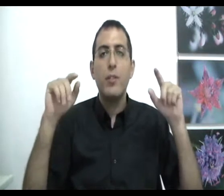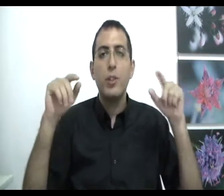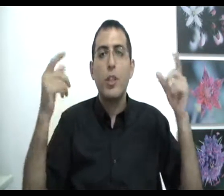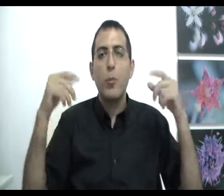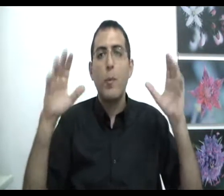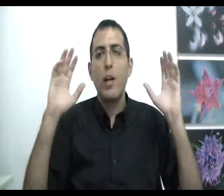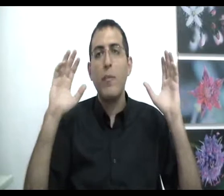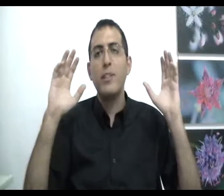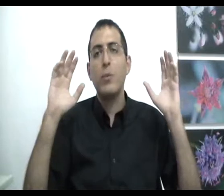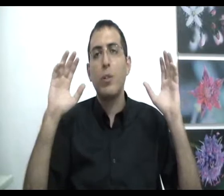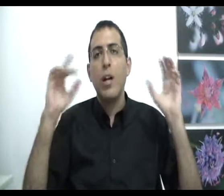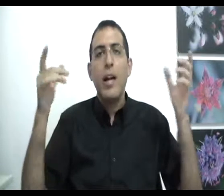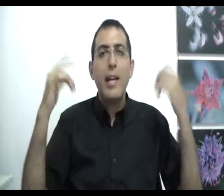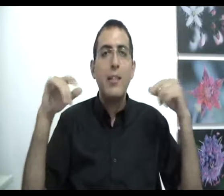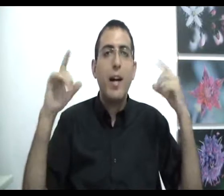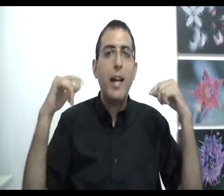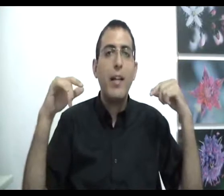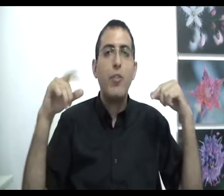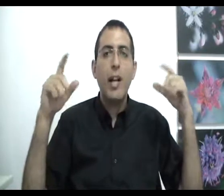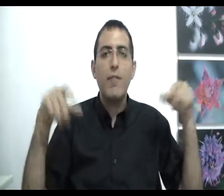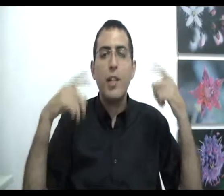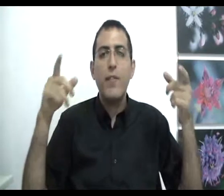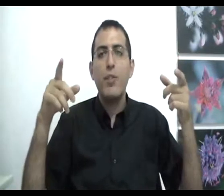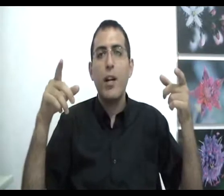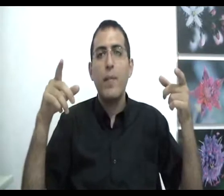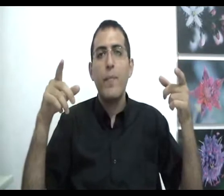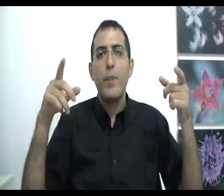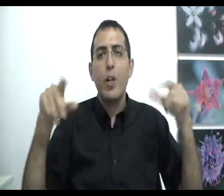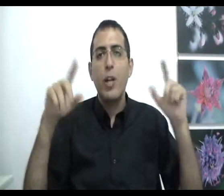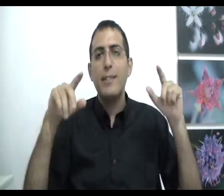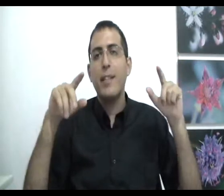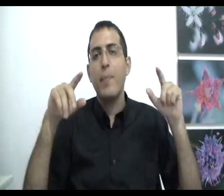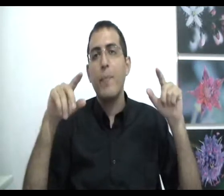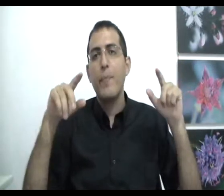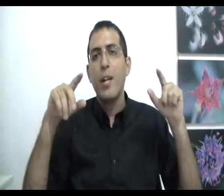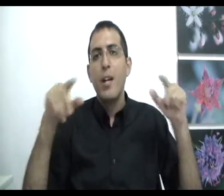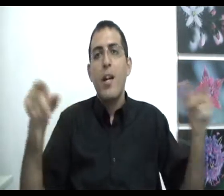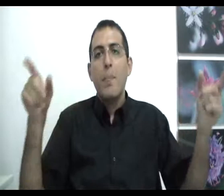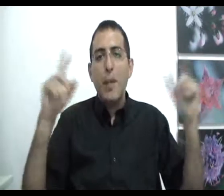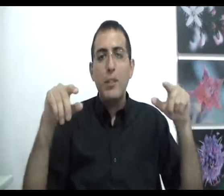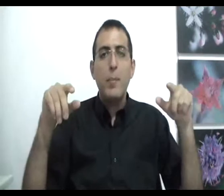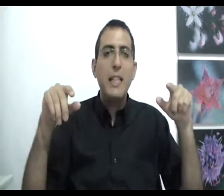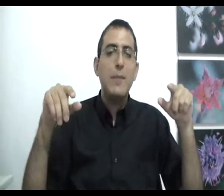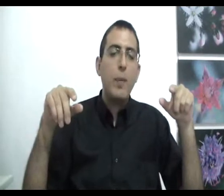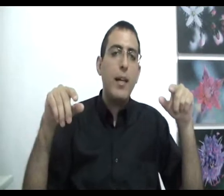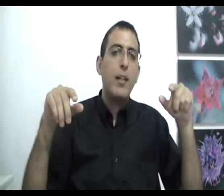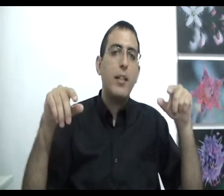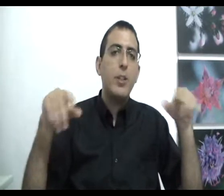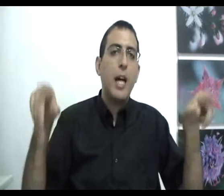שקיומו מחויב המציאות היא הדבר היחיד שעליו אי אפשר לא להסכים מה שזה בעצם אומר שעל